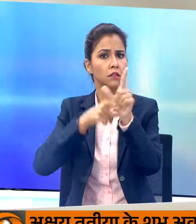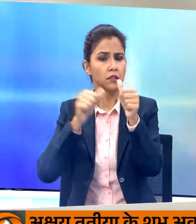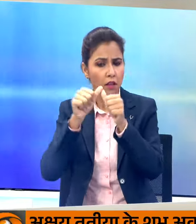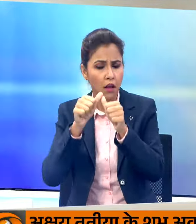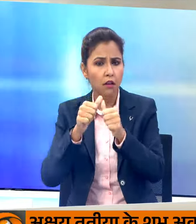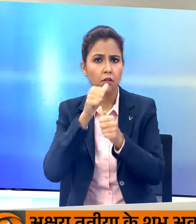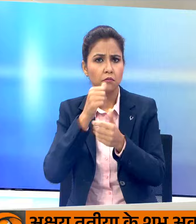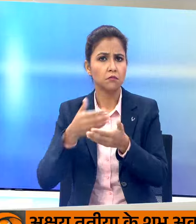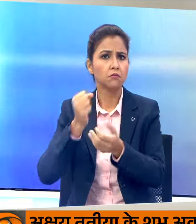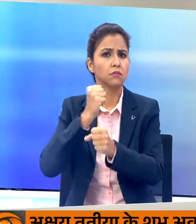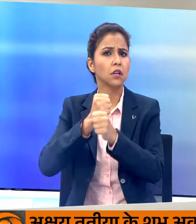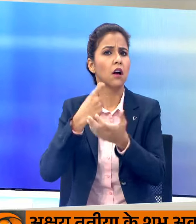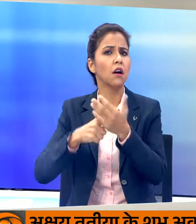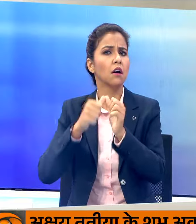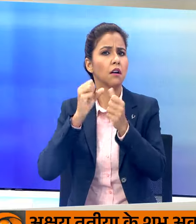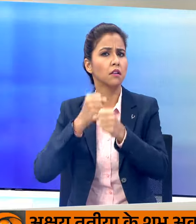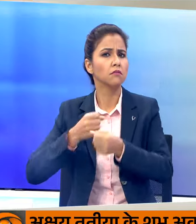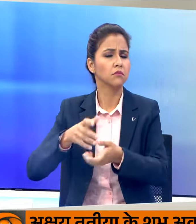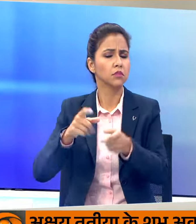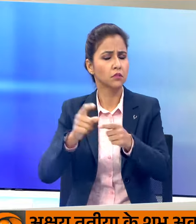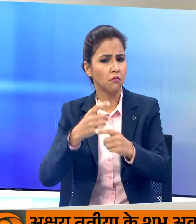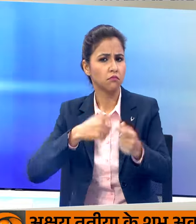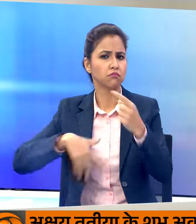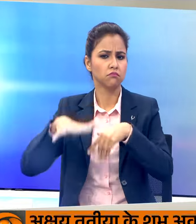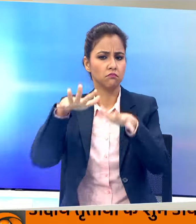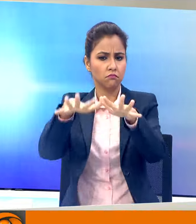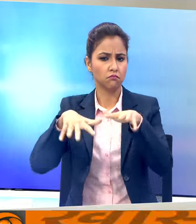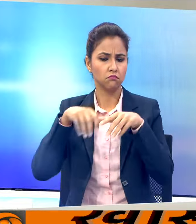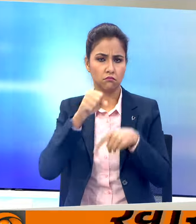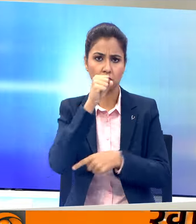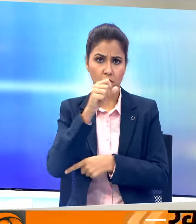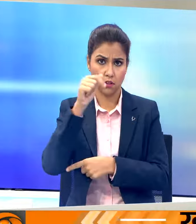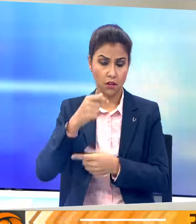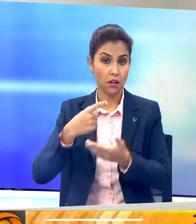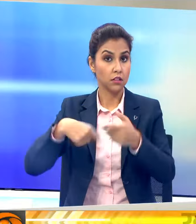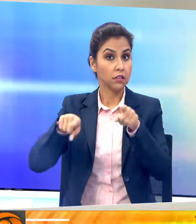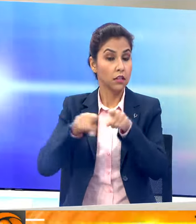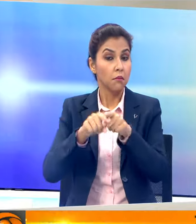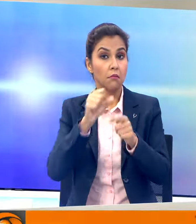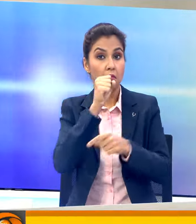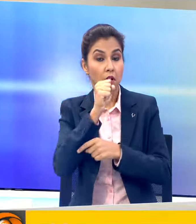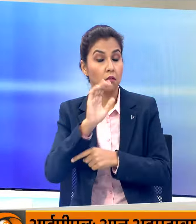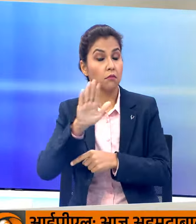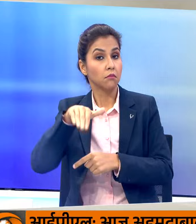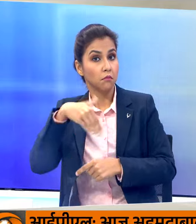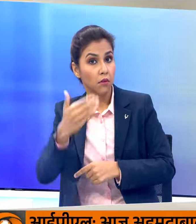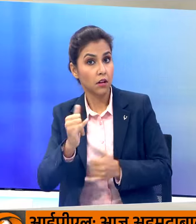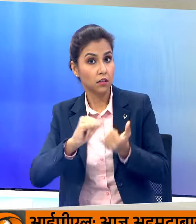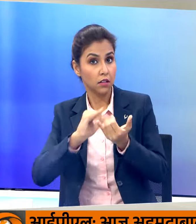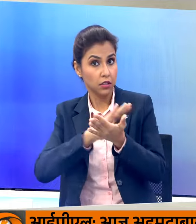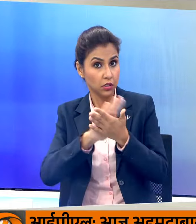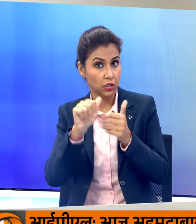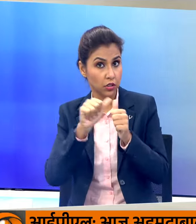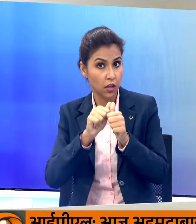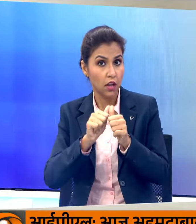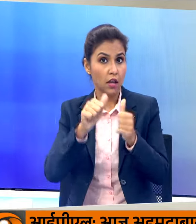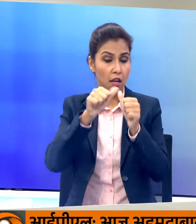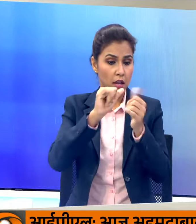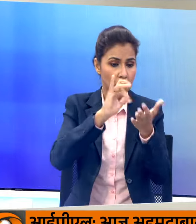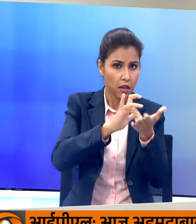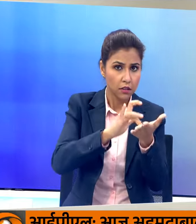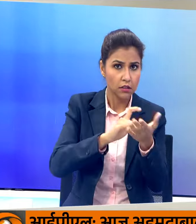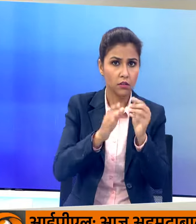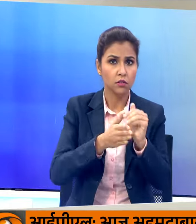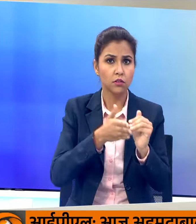और वीर भूम संसद्यक शेत्र में रैली करेंगे रैली को संबोधित करने के बाद शहा आसन सोल से भाजपाउमी